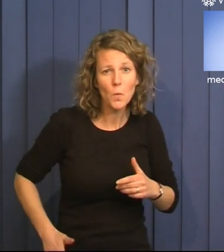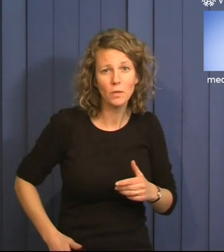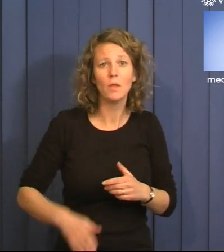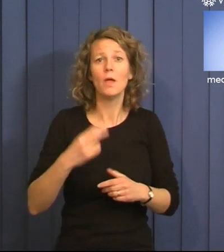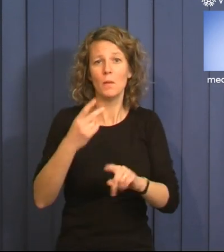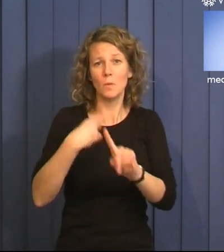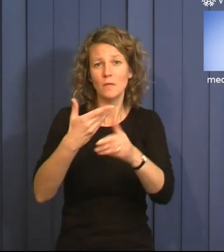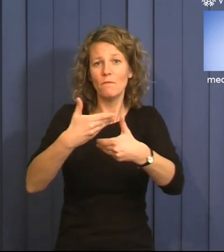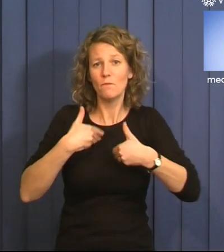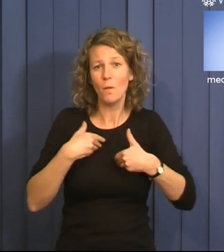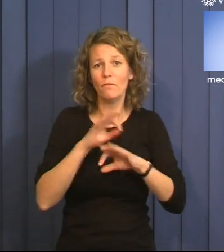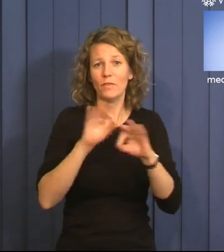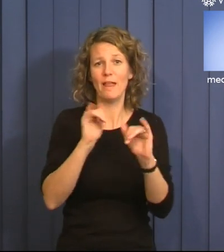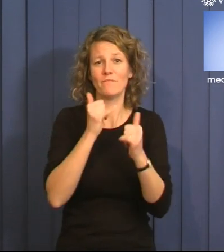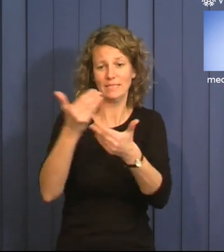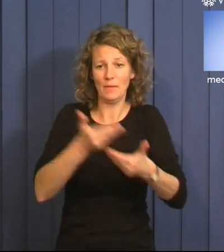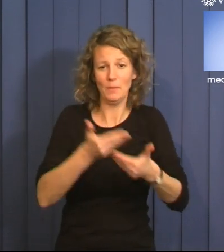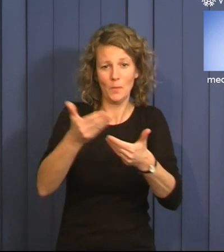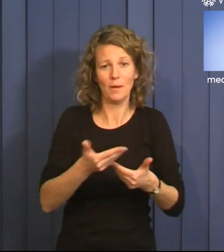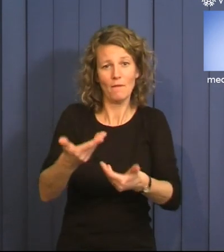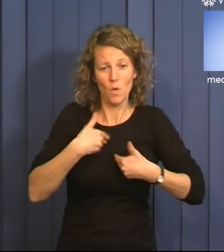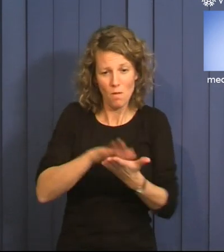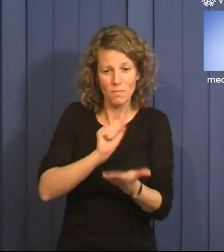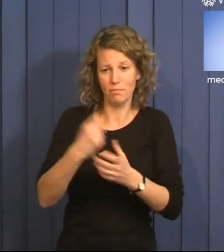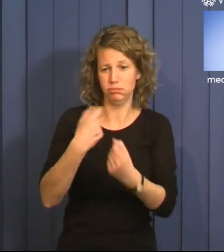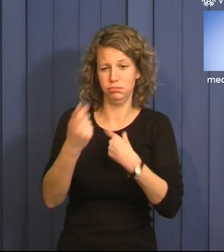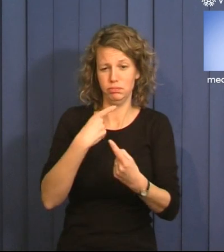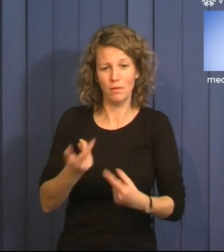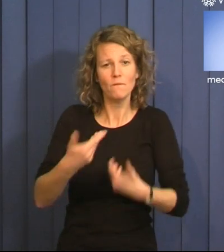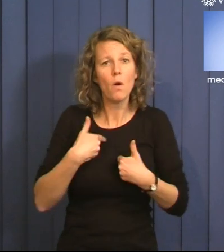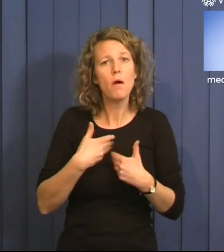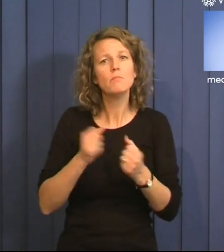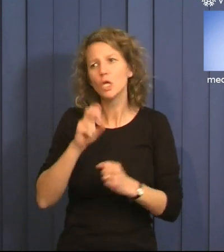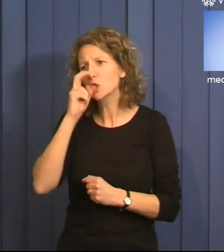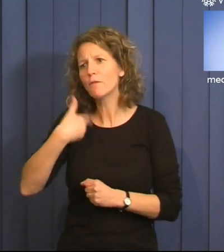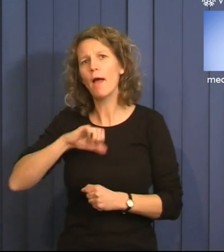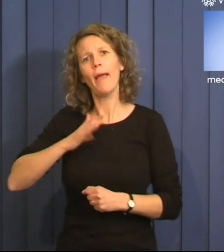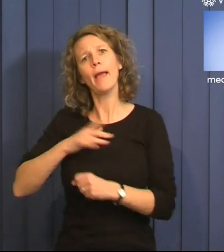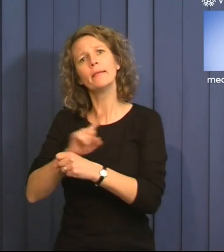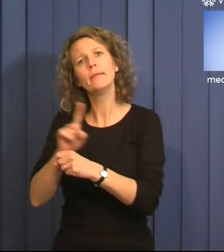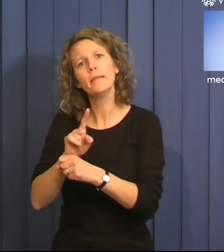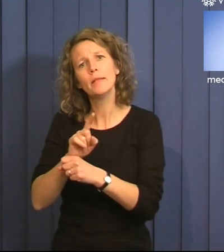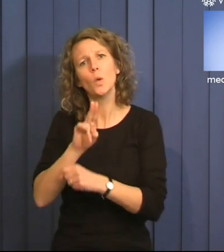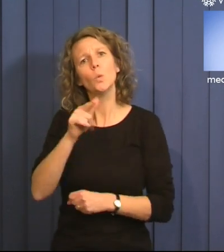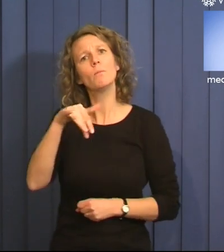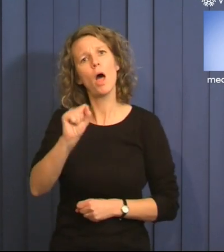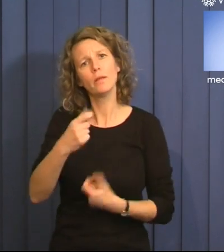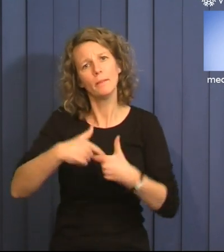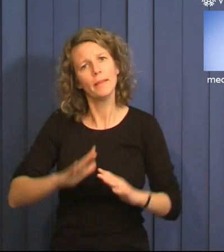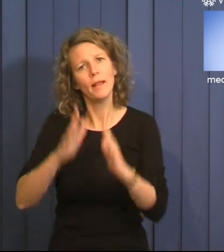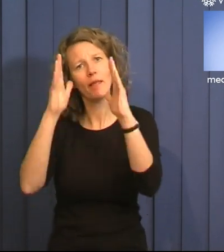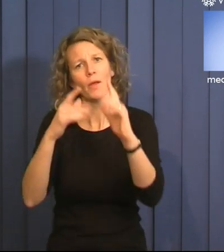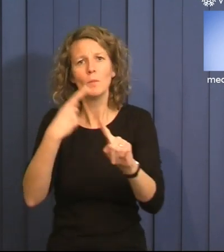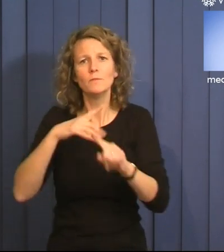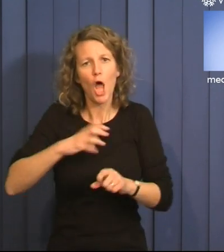dörrmatta som var täckt med roliga festinbjudningar. Men jag sökte efter egen tid, en utmaning i livet och så ville jag strössla min tillvaro med